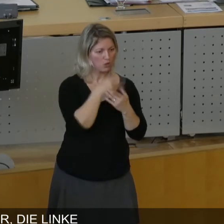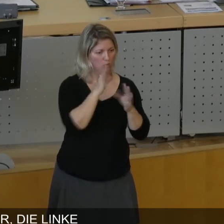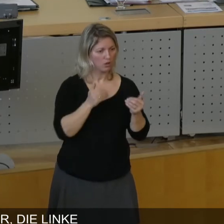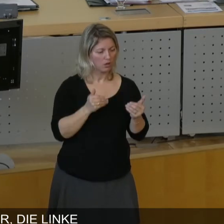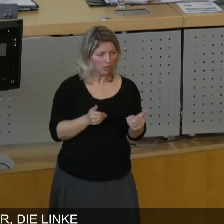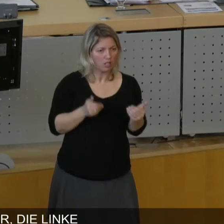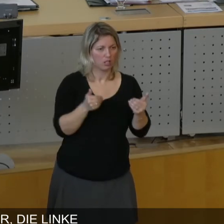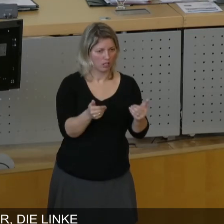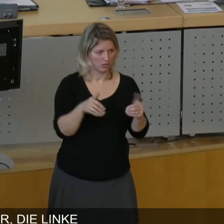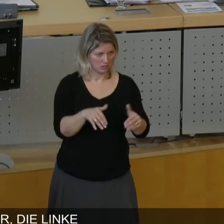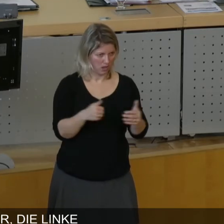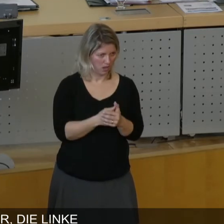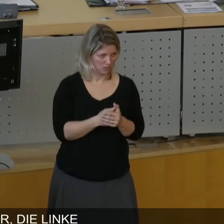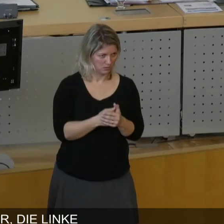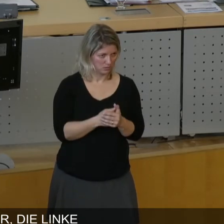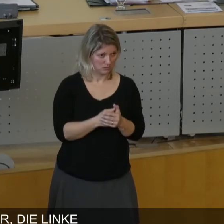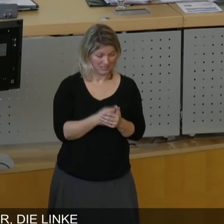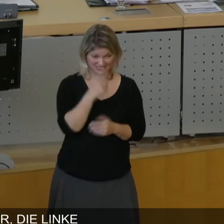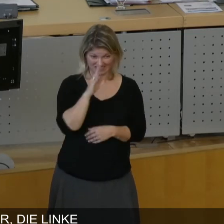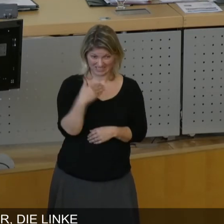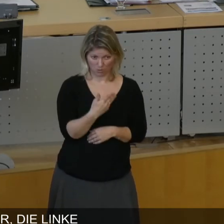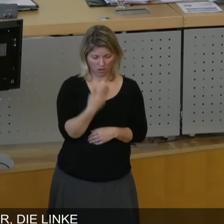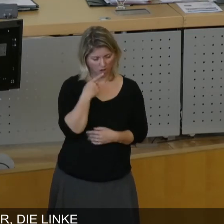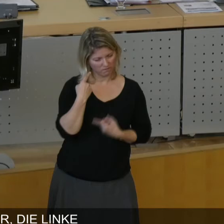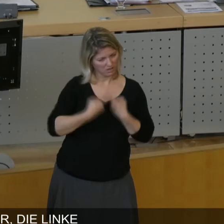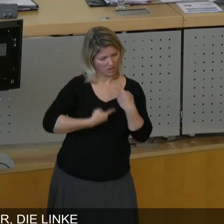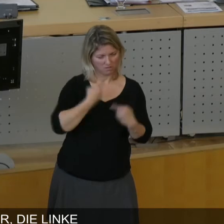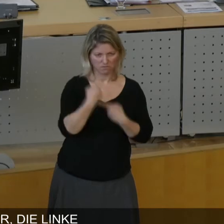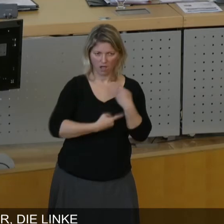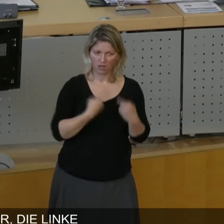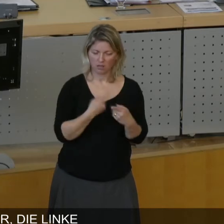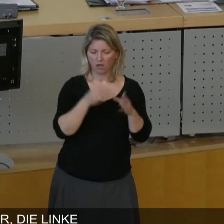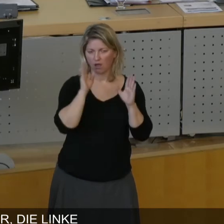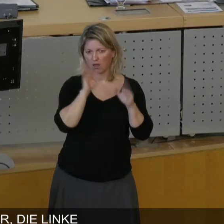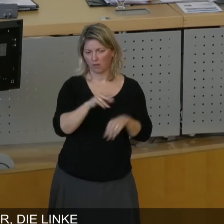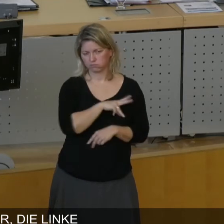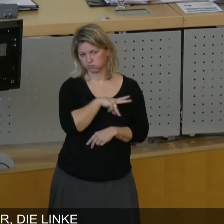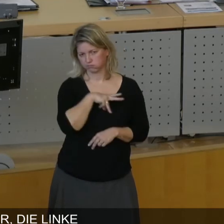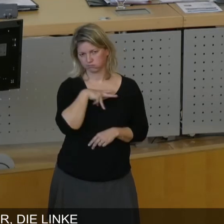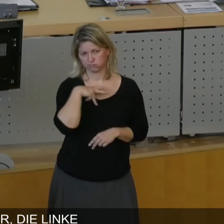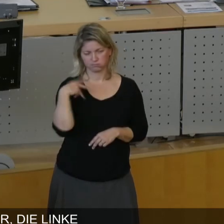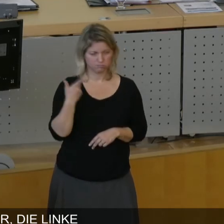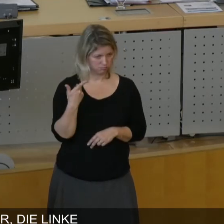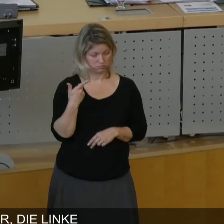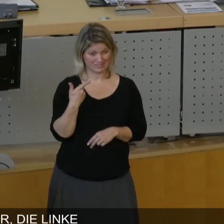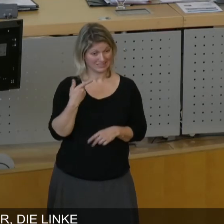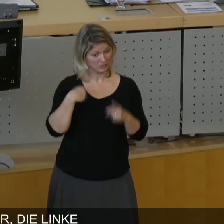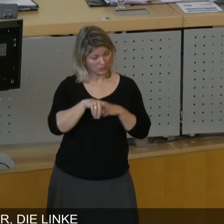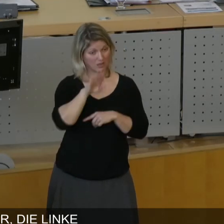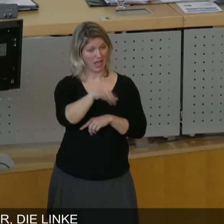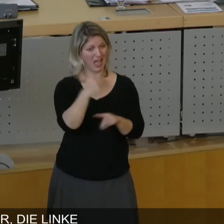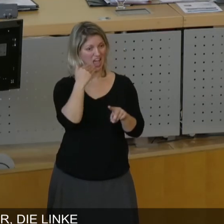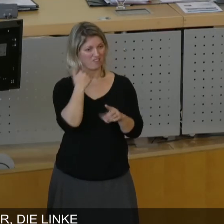Und das heißt, dass dieses ganze Verfahren sich vermutlich um diese Einwohnerversammlung, durch diese Einwohnerversammlung dann